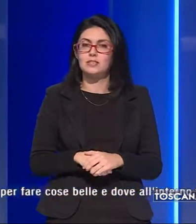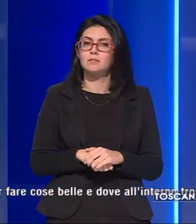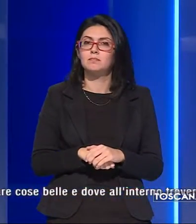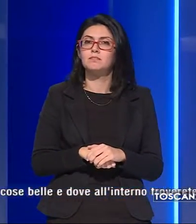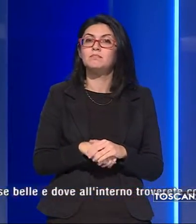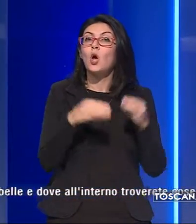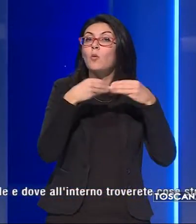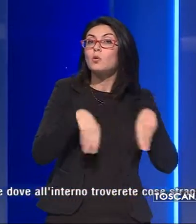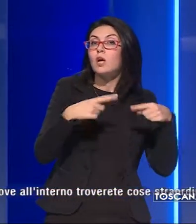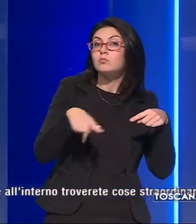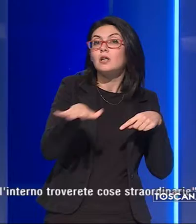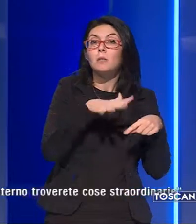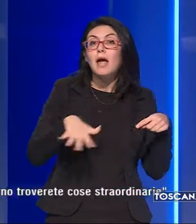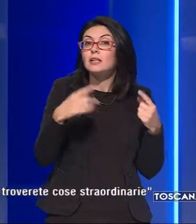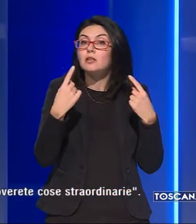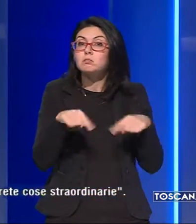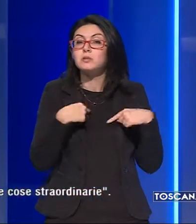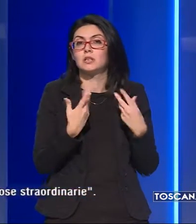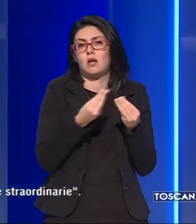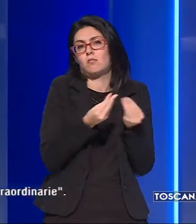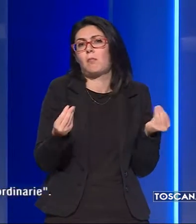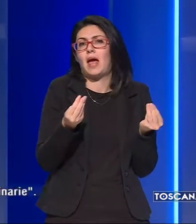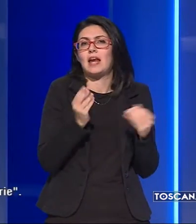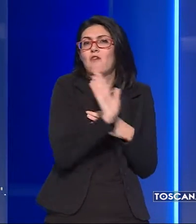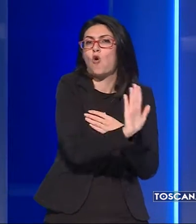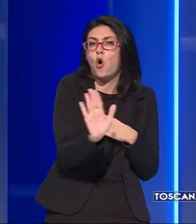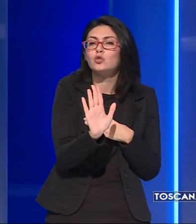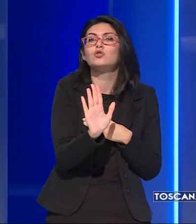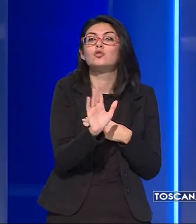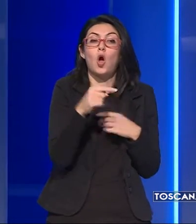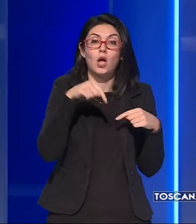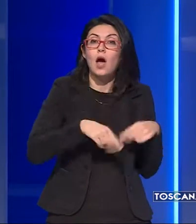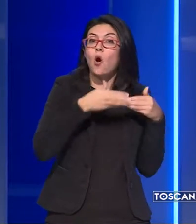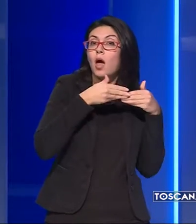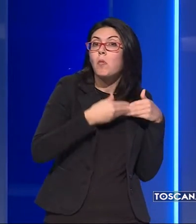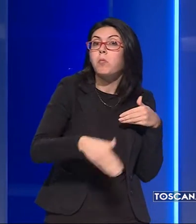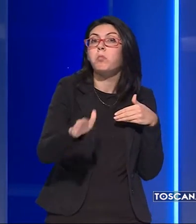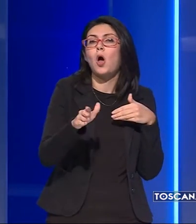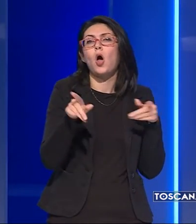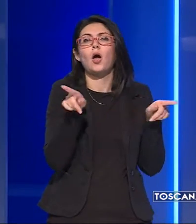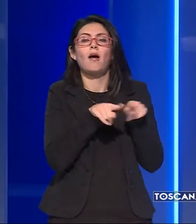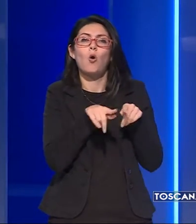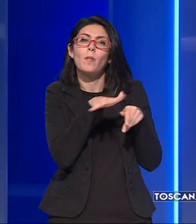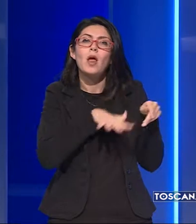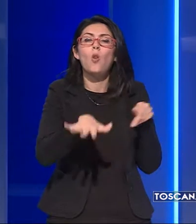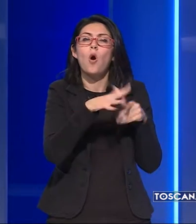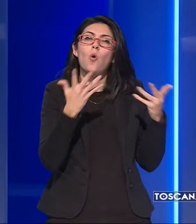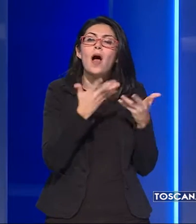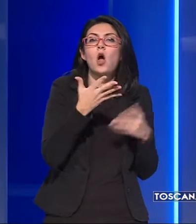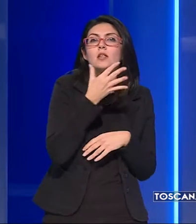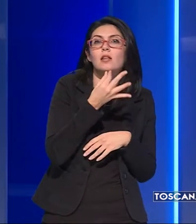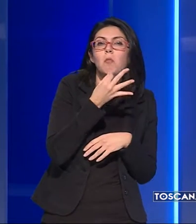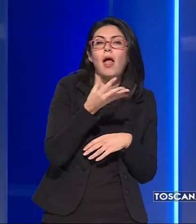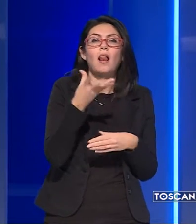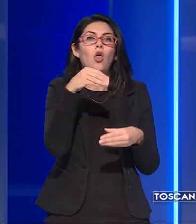Questo museo e questa piazza sono un bene vostro che vi ritroverete da ora in poi come luogo per fare cose belle e dove